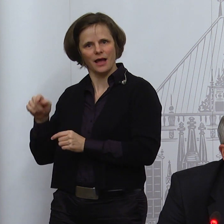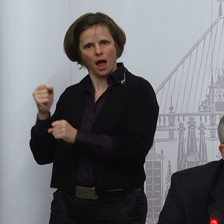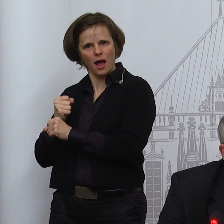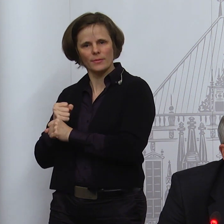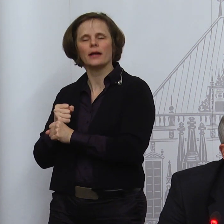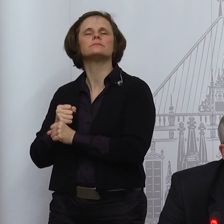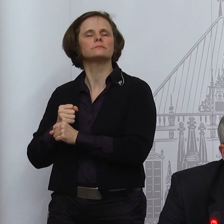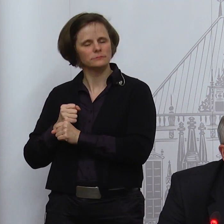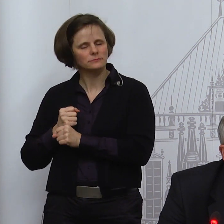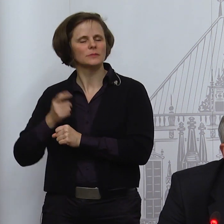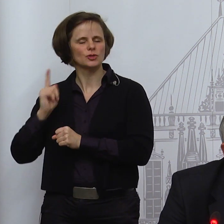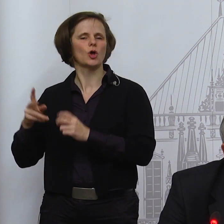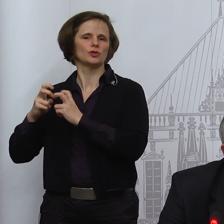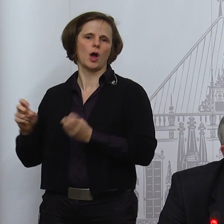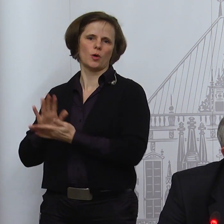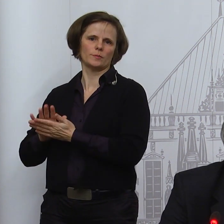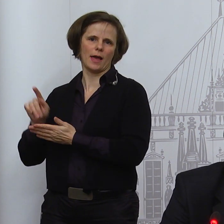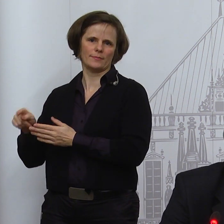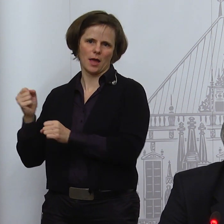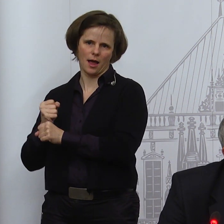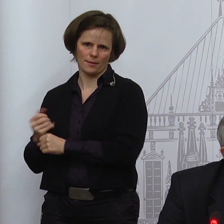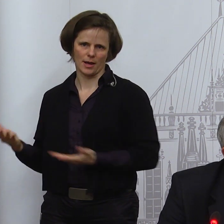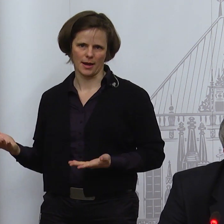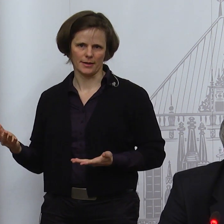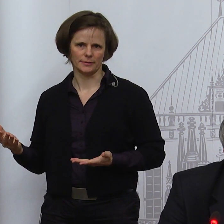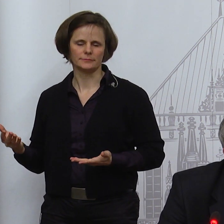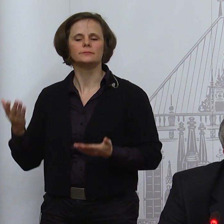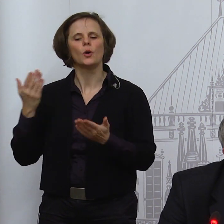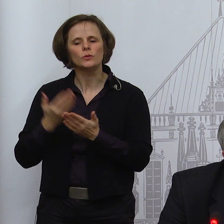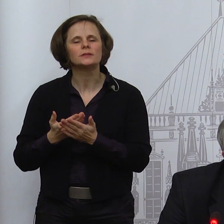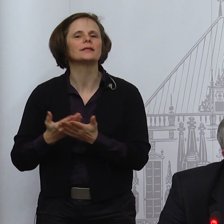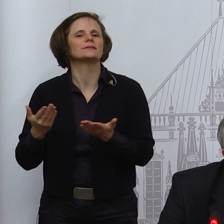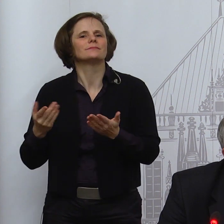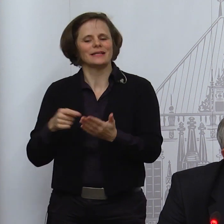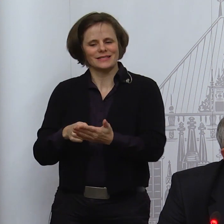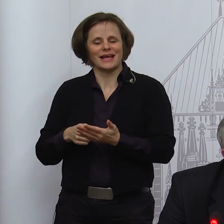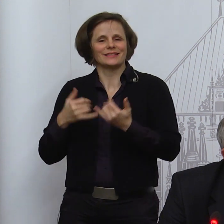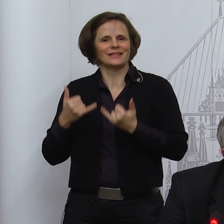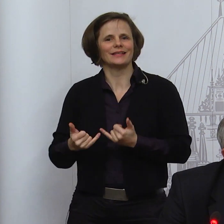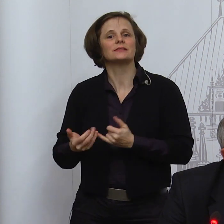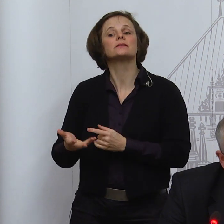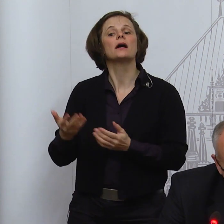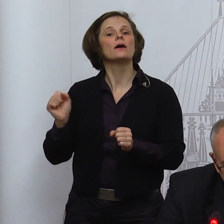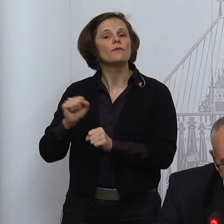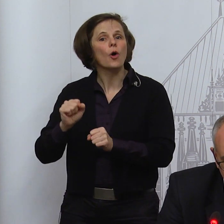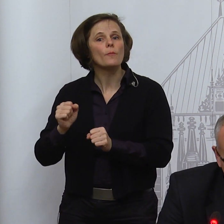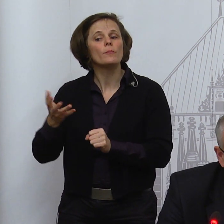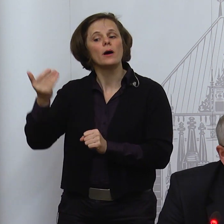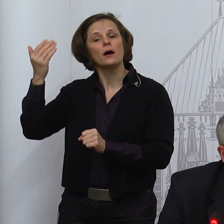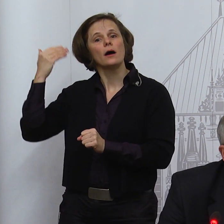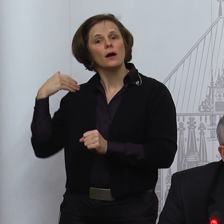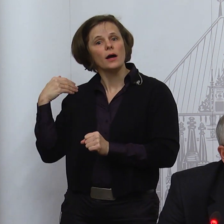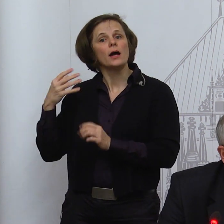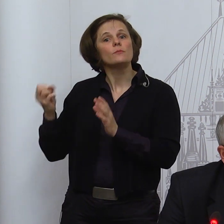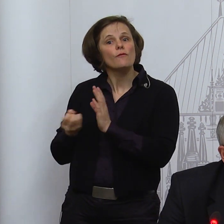es ganz, ganz viele Bereiche gibt, wo das im Moment nicht genutzt wird. Die muss man zuerst ausfüllen und dann wird man